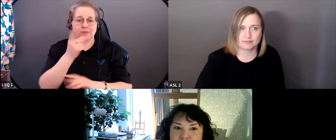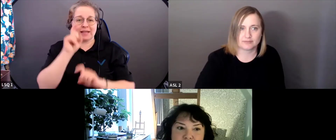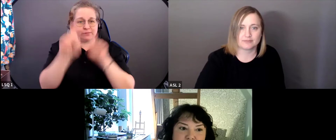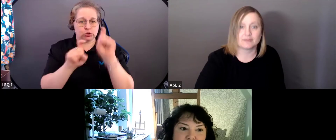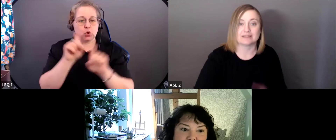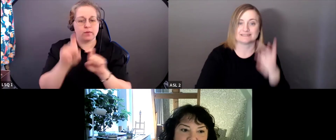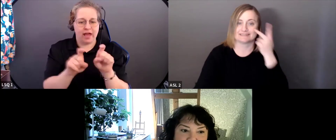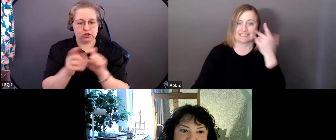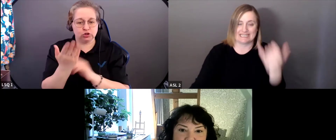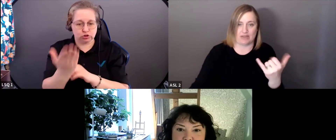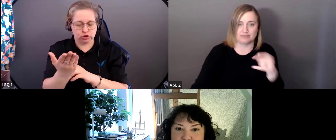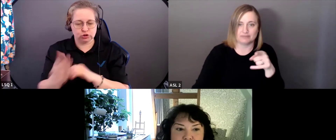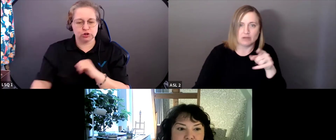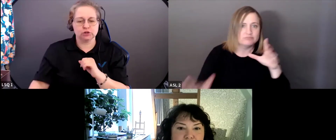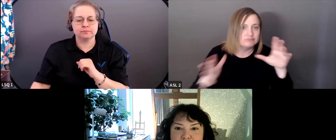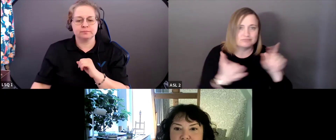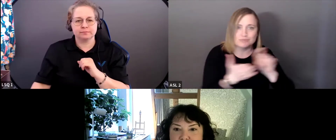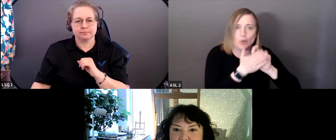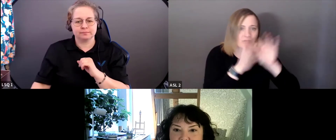Le voici.